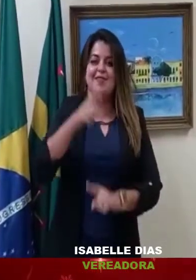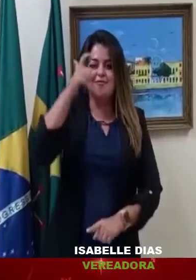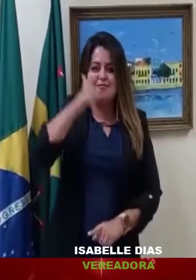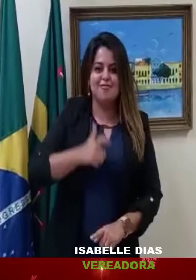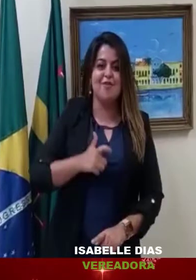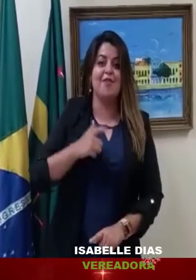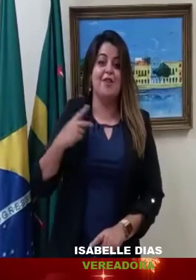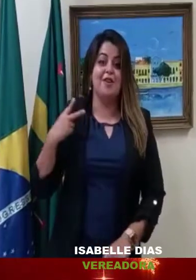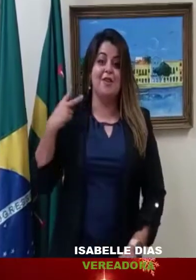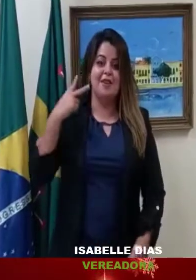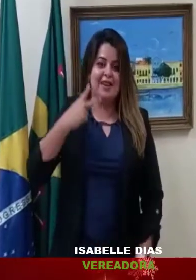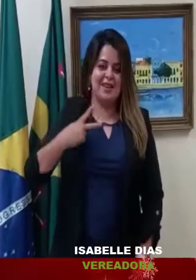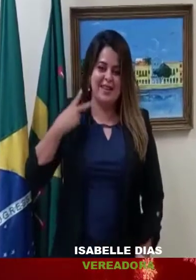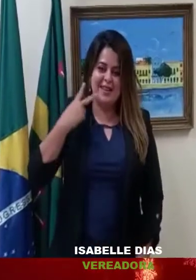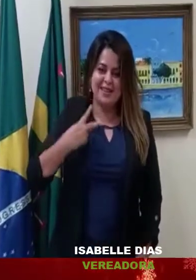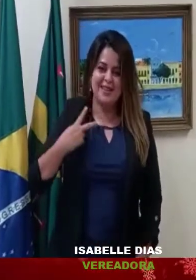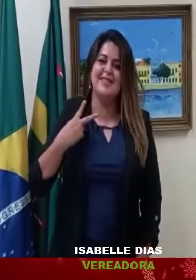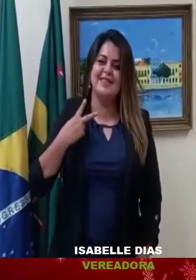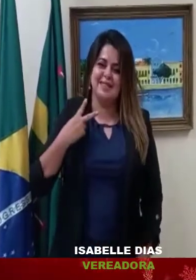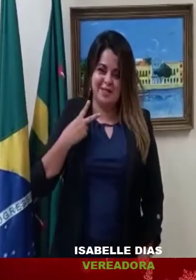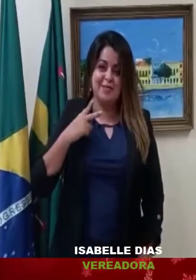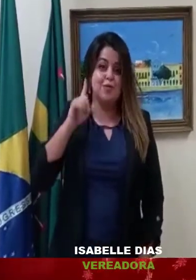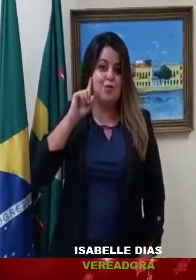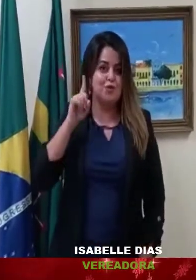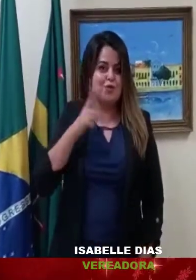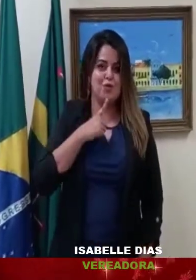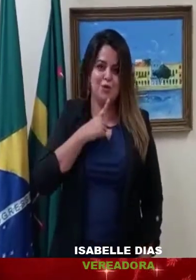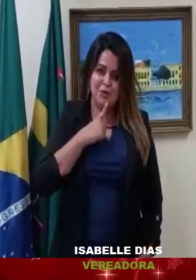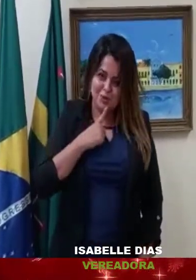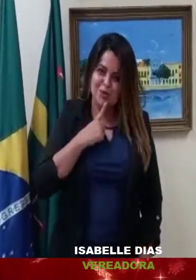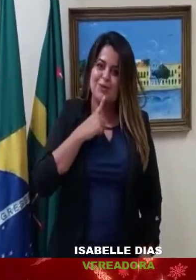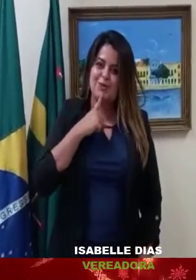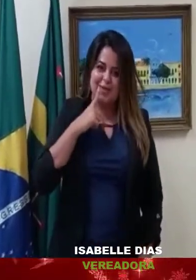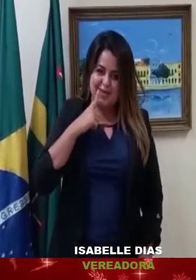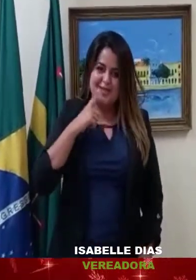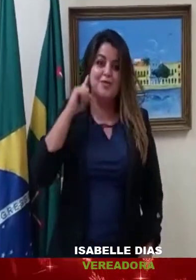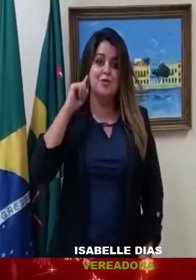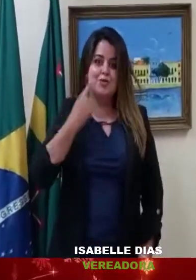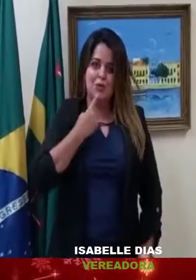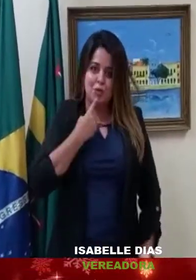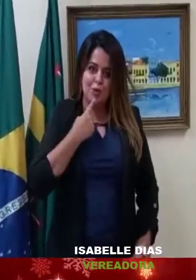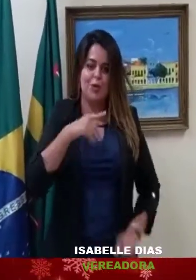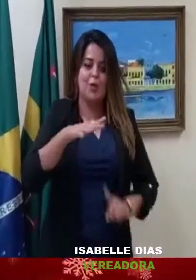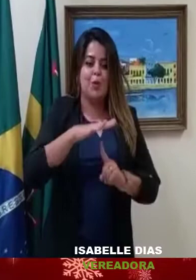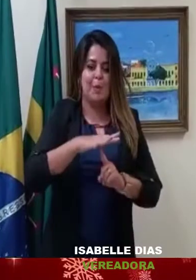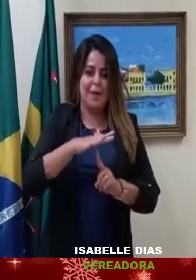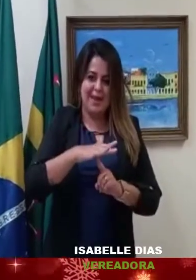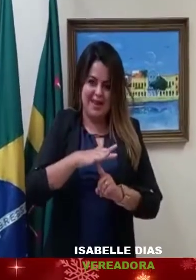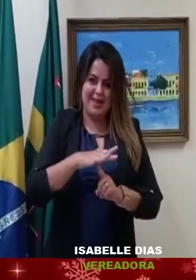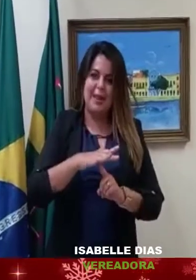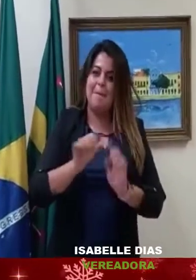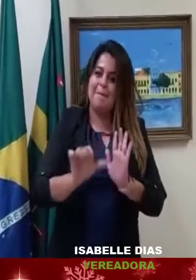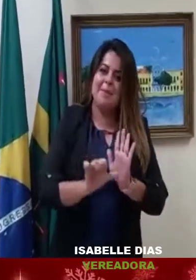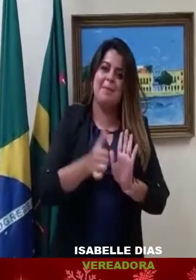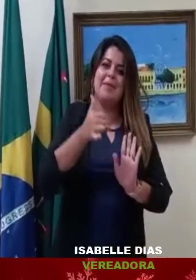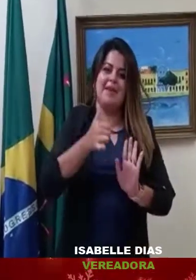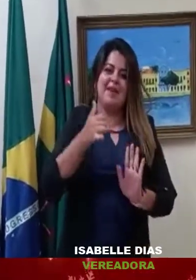Estou vereadora, a primeira vereadora surda da minha